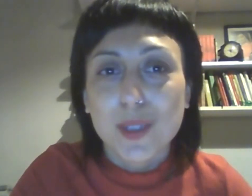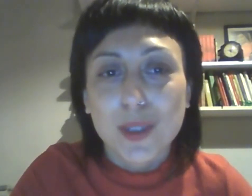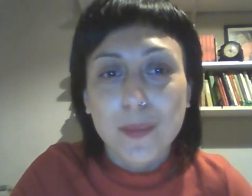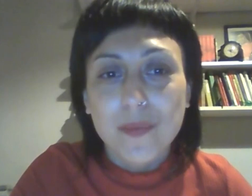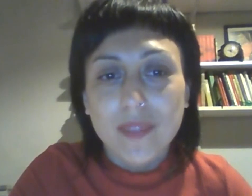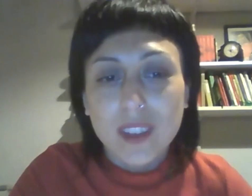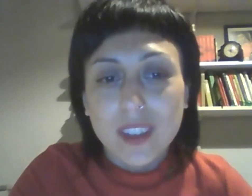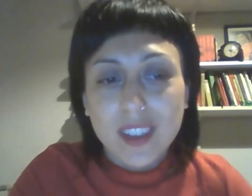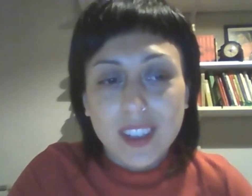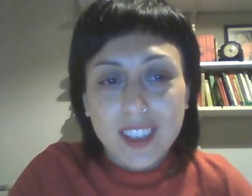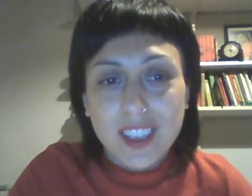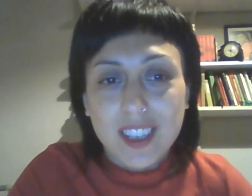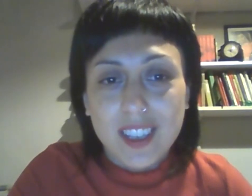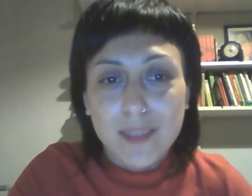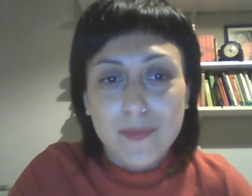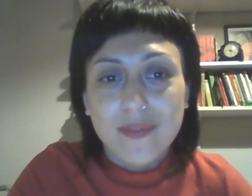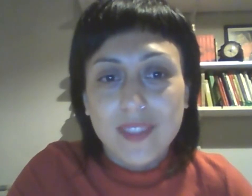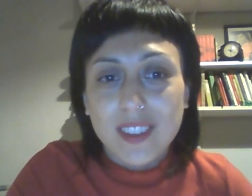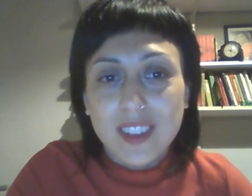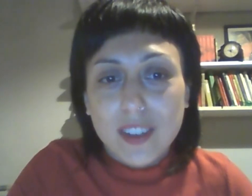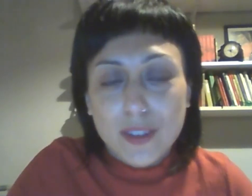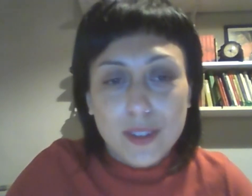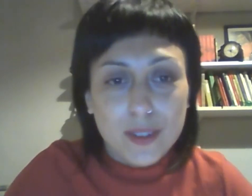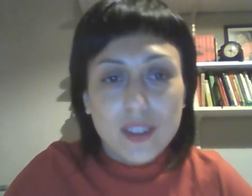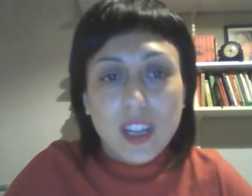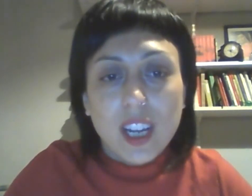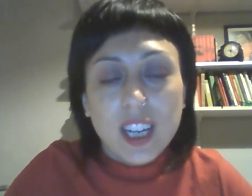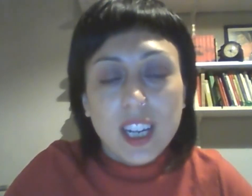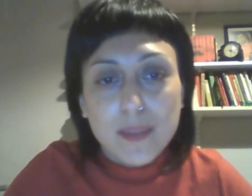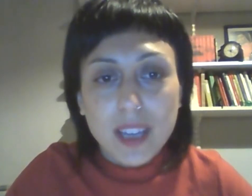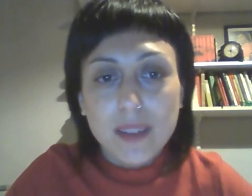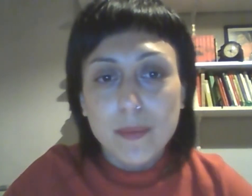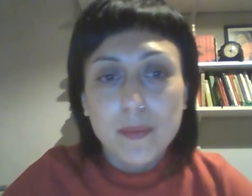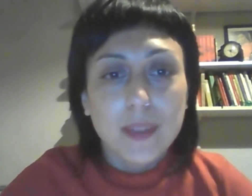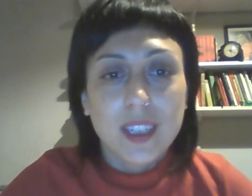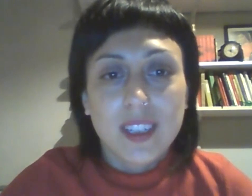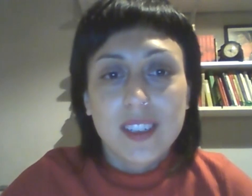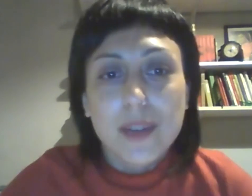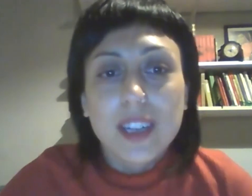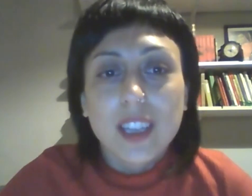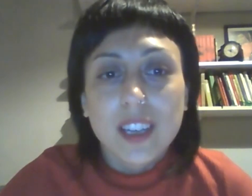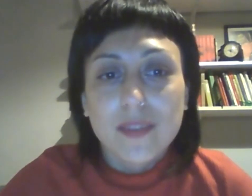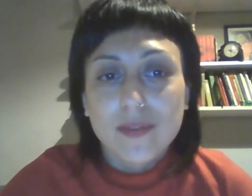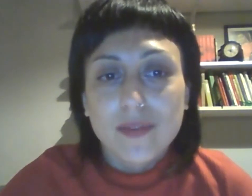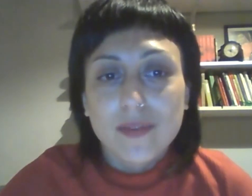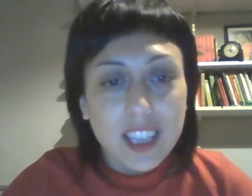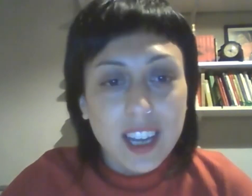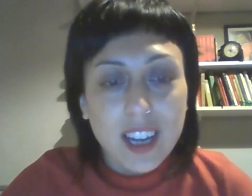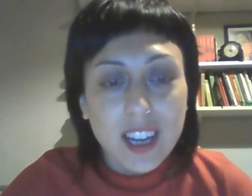y nos nos alegra también saber que cada día hay